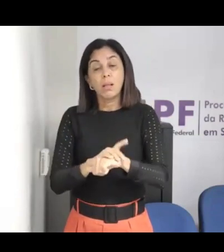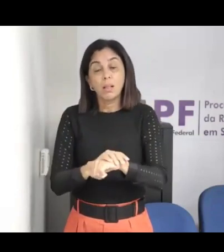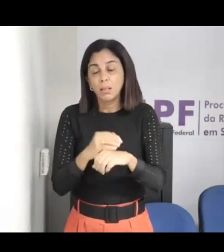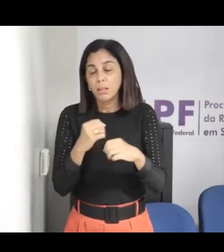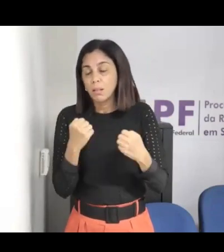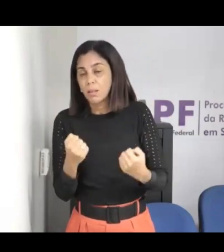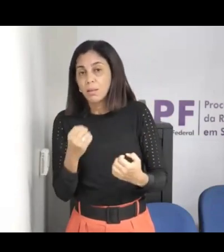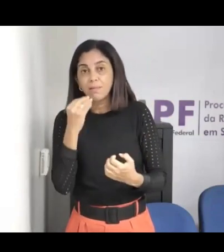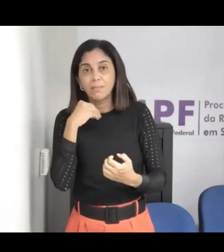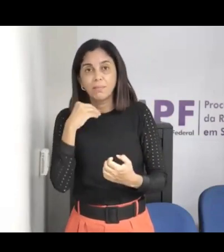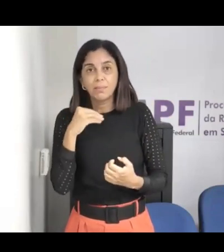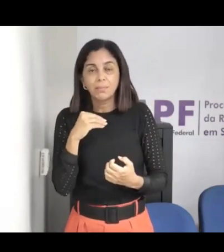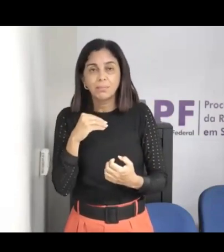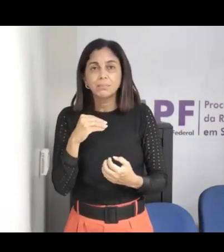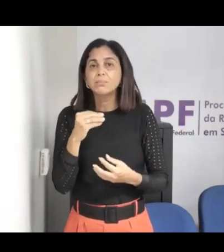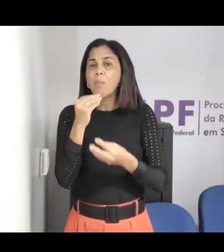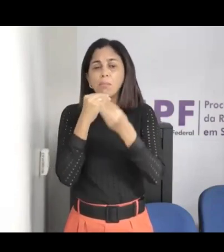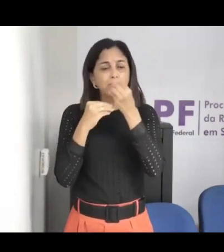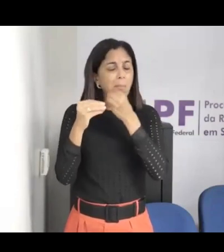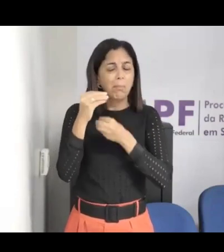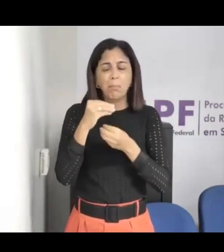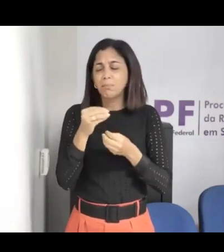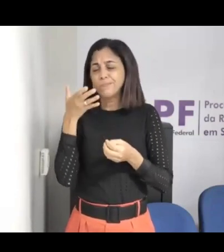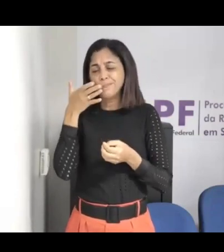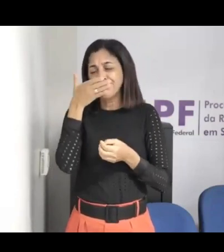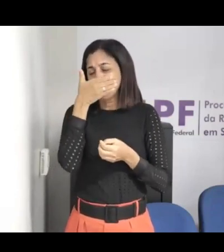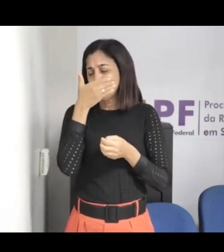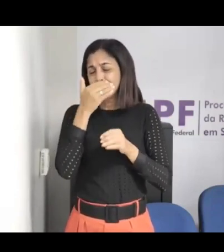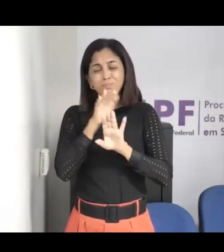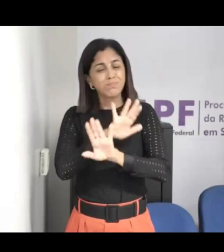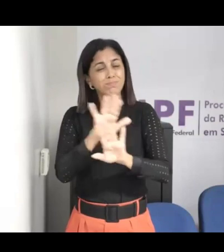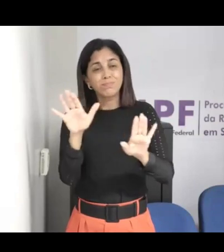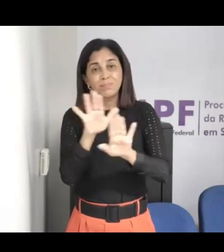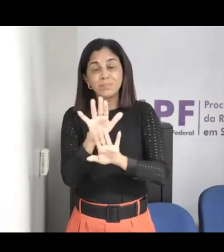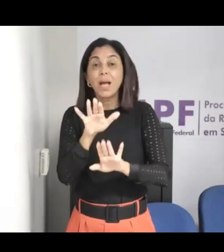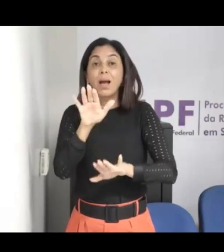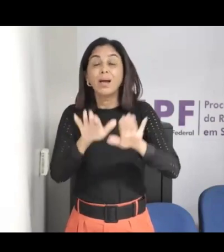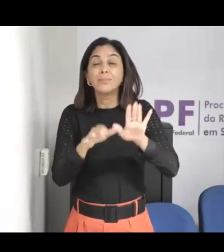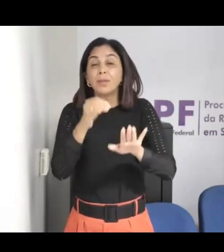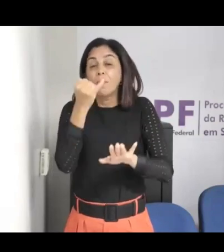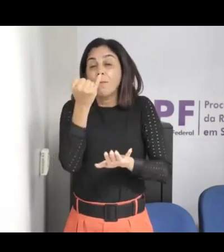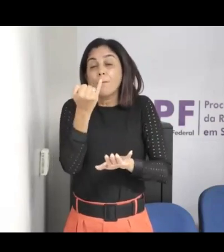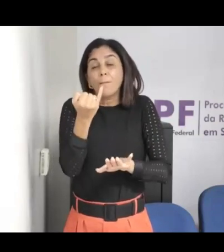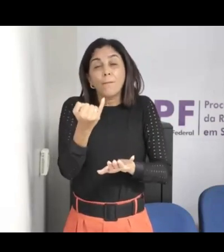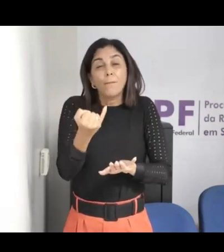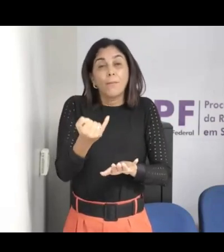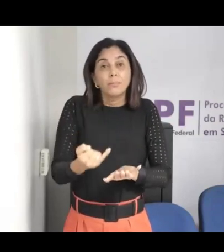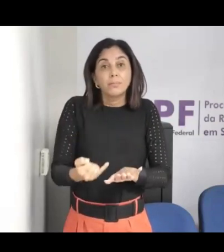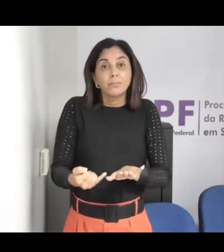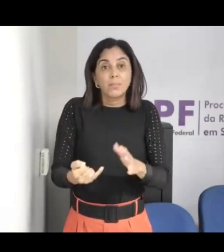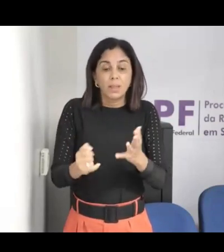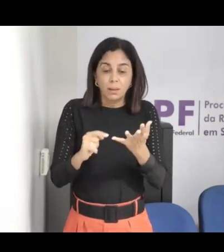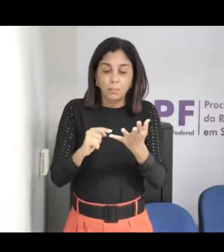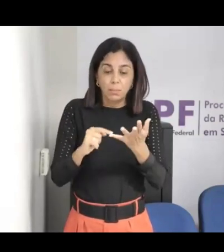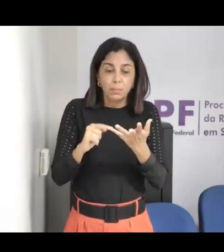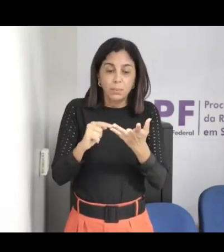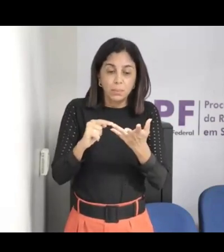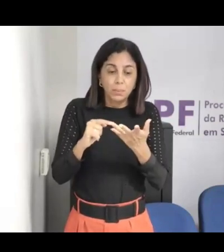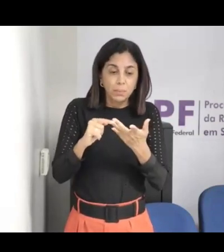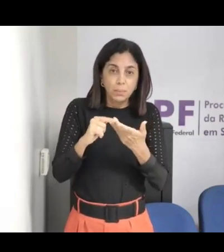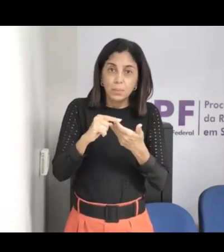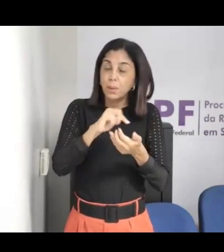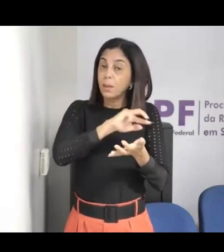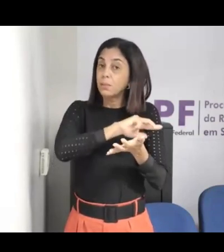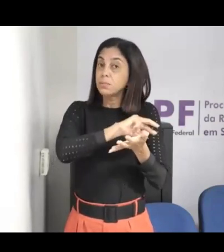mudar o apetite da criança, ela pode perder o apetite, começar a perder peso, então tem uma série de sintomas aí